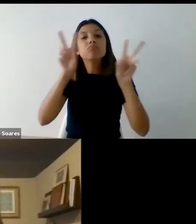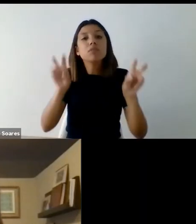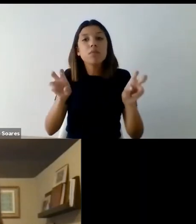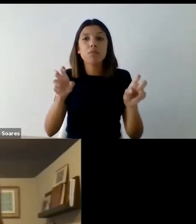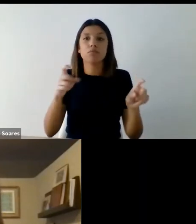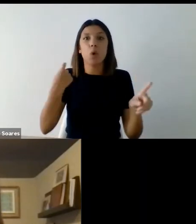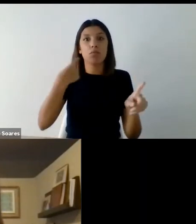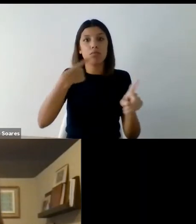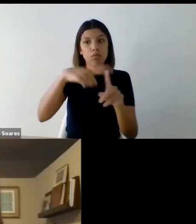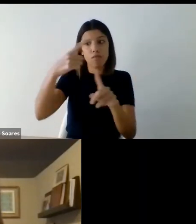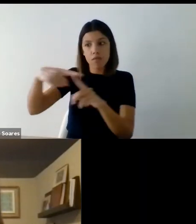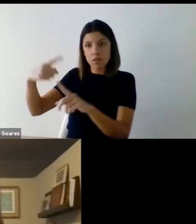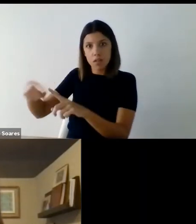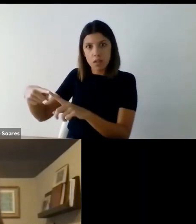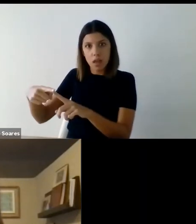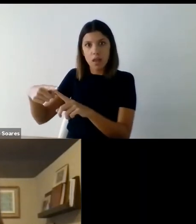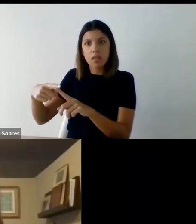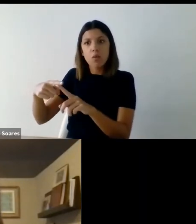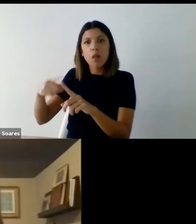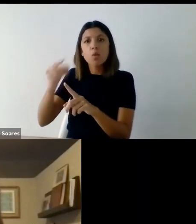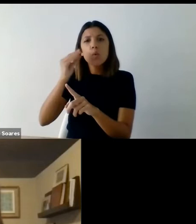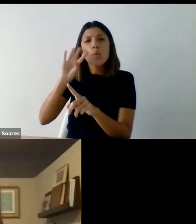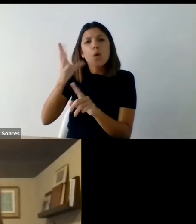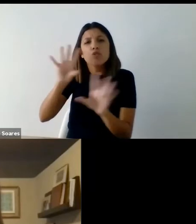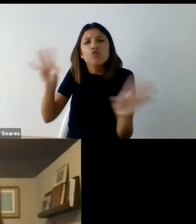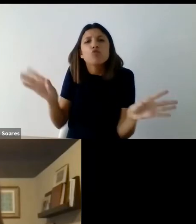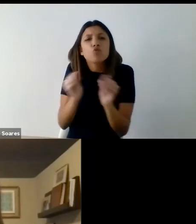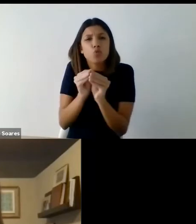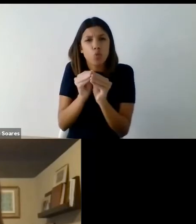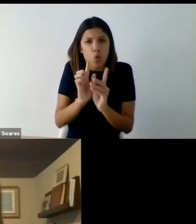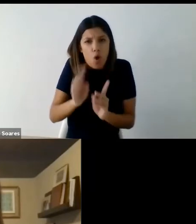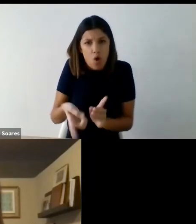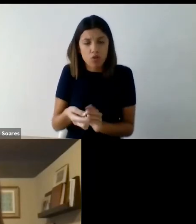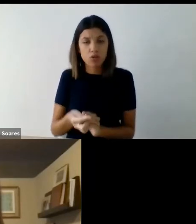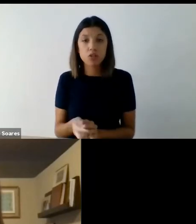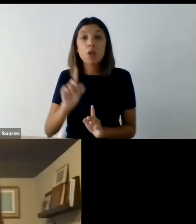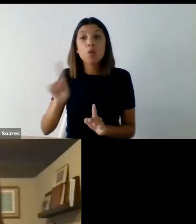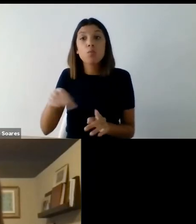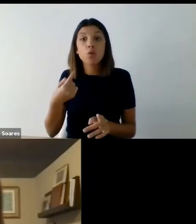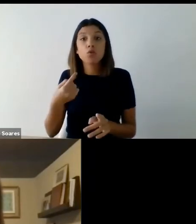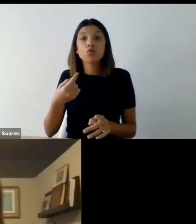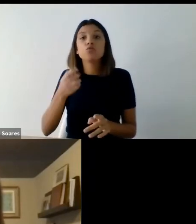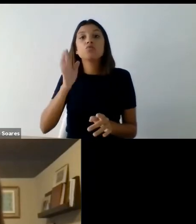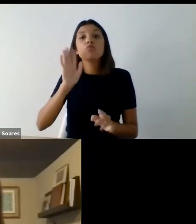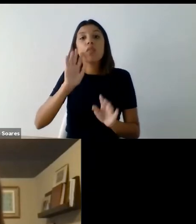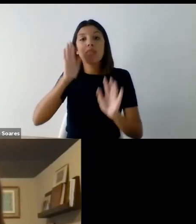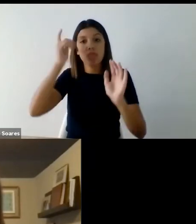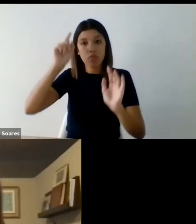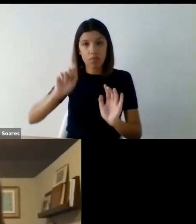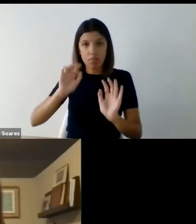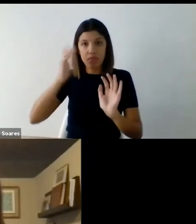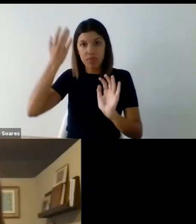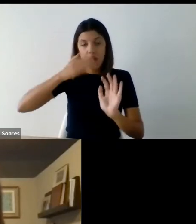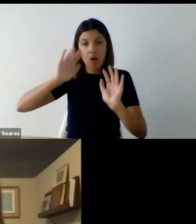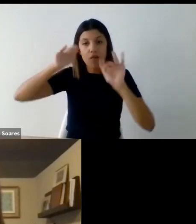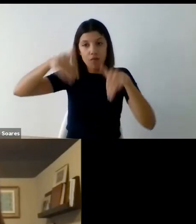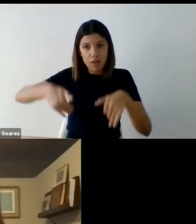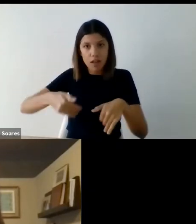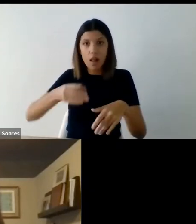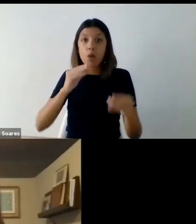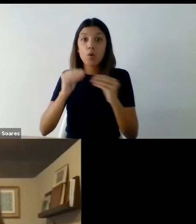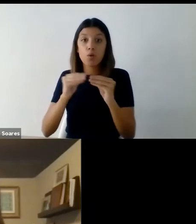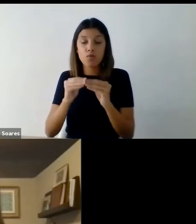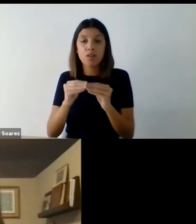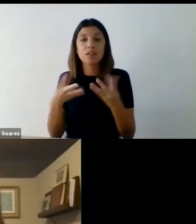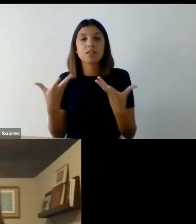pluralidade. Voltaremos depois a ouvi-la no final do dia, numa conversa com Pietra Fraga sobre o que mais